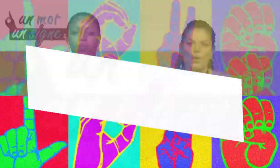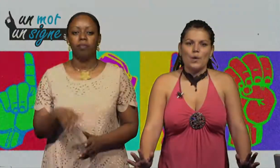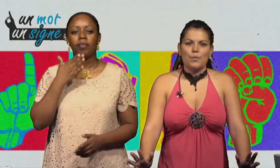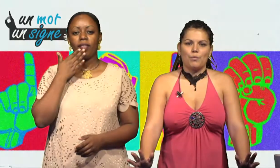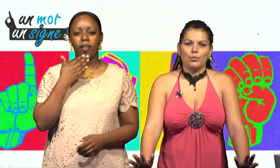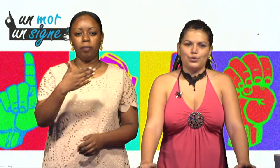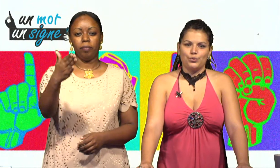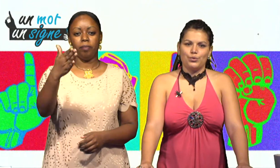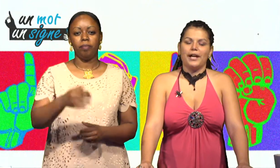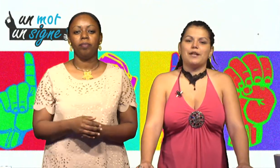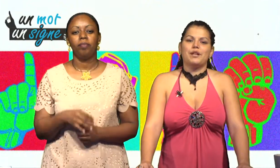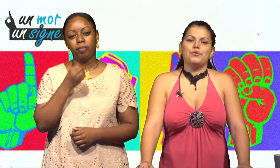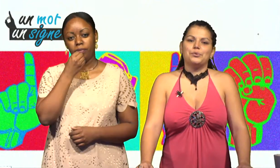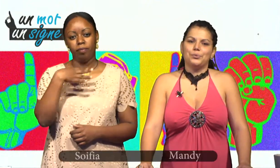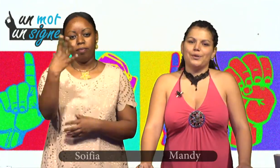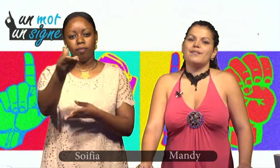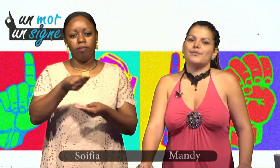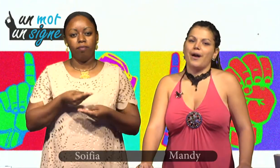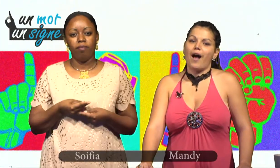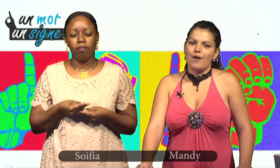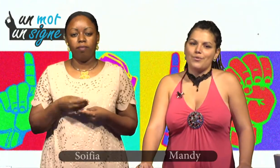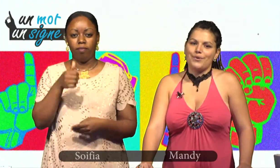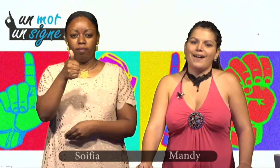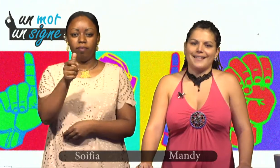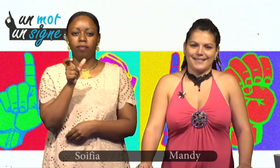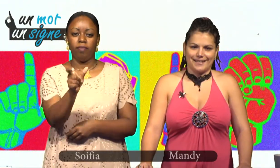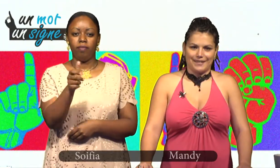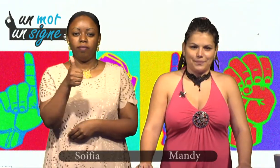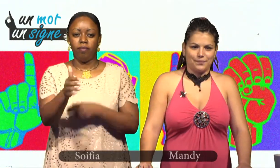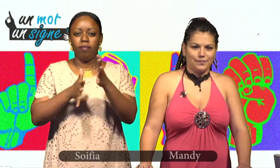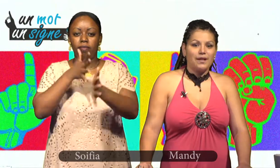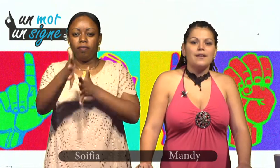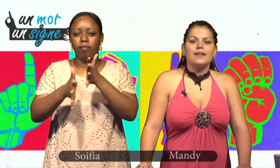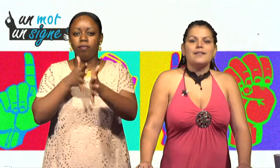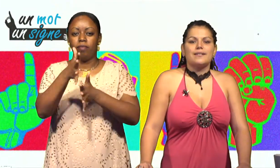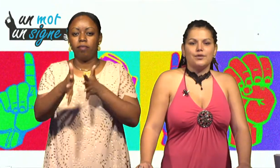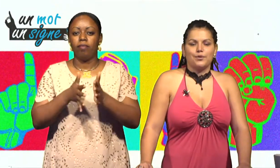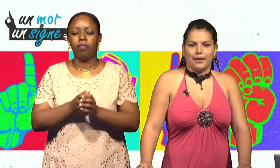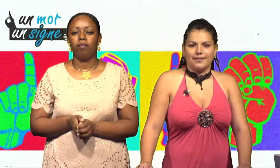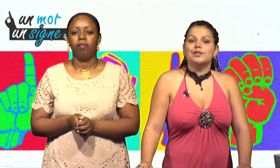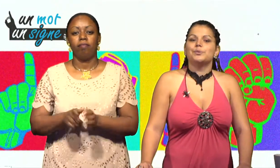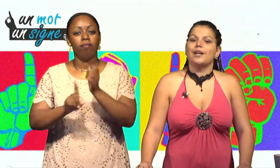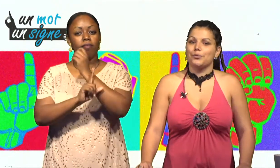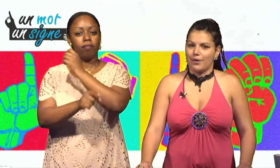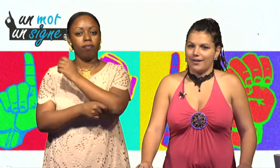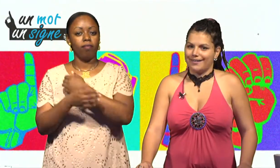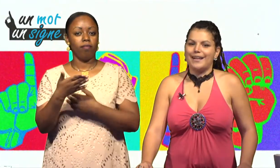Bonjour et bienvenue sur Un mot, un signe. Cette semaine, nous allons voir la